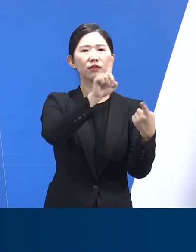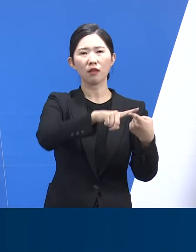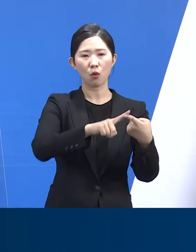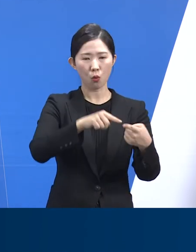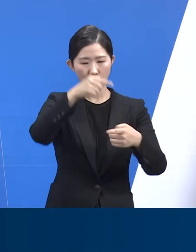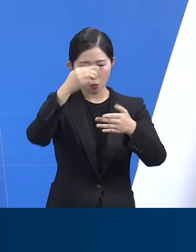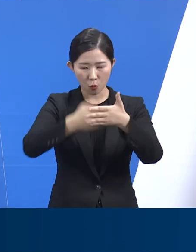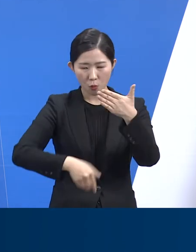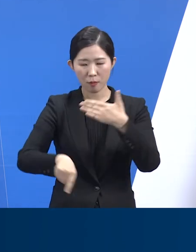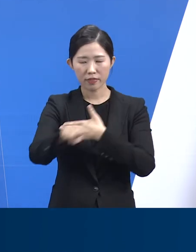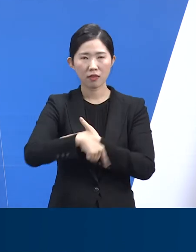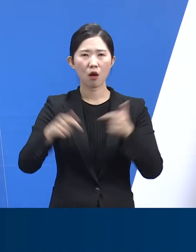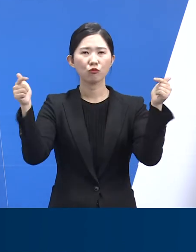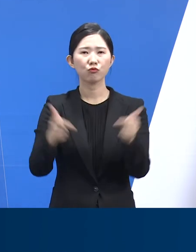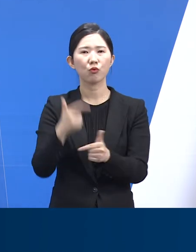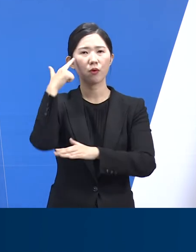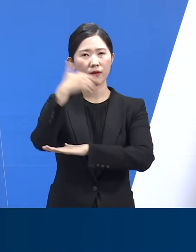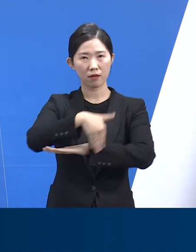중단합니다.